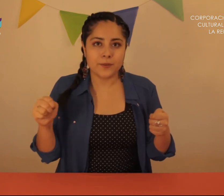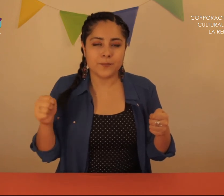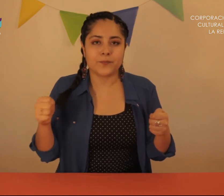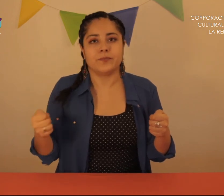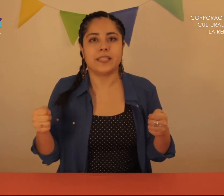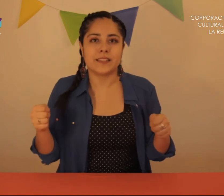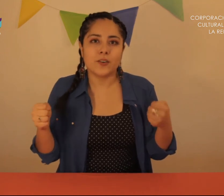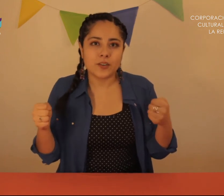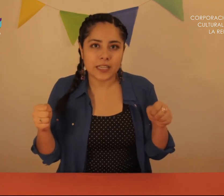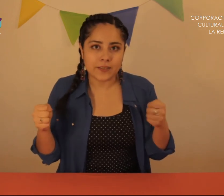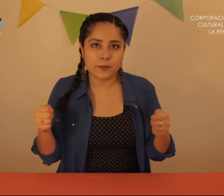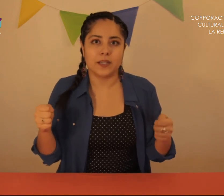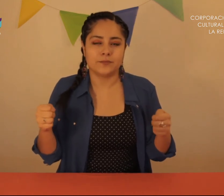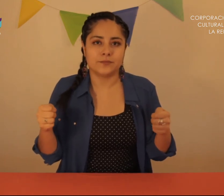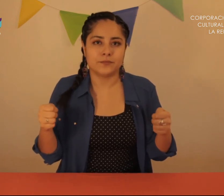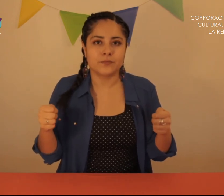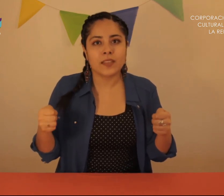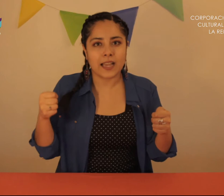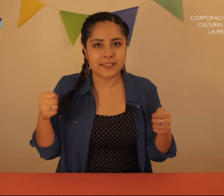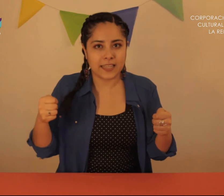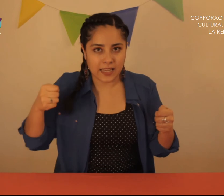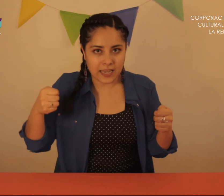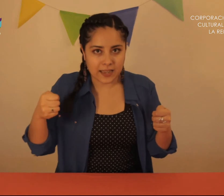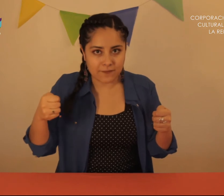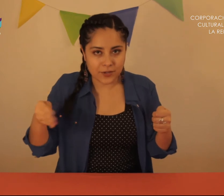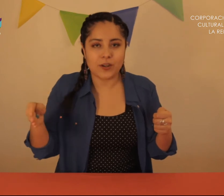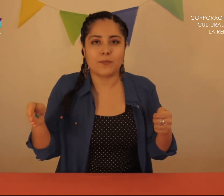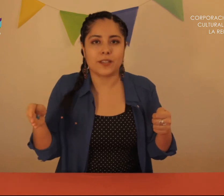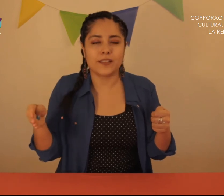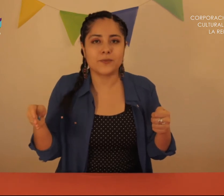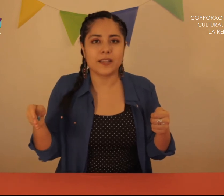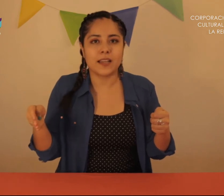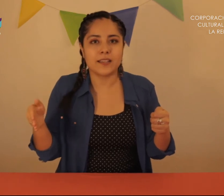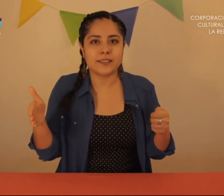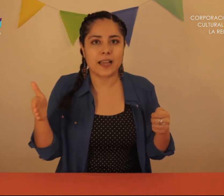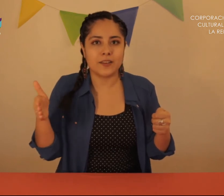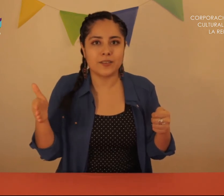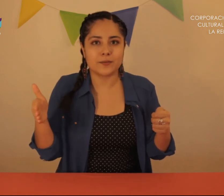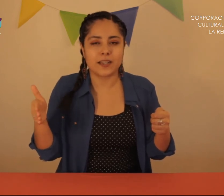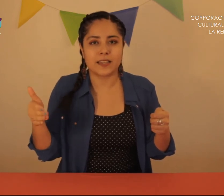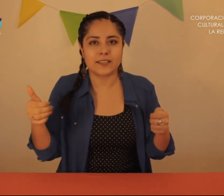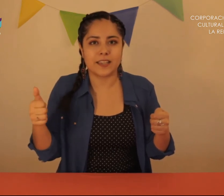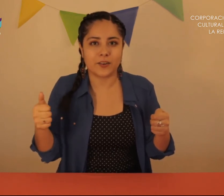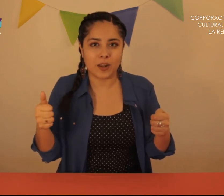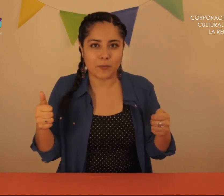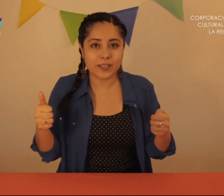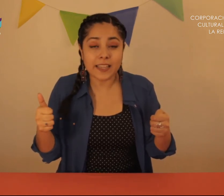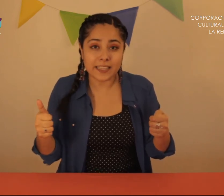decidió ir a ver a Juan Así que abrió la puerta de su casa Salió de su casa Cerró la puerta y